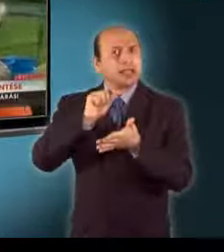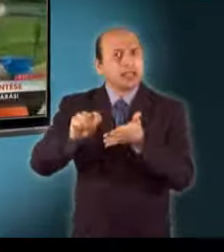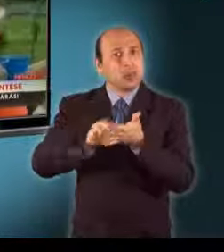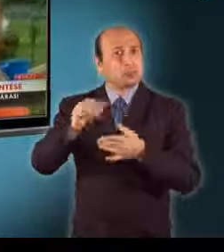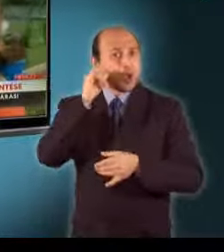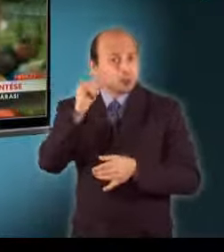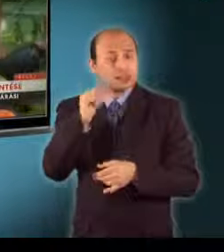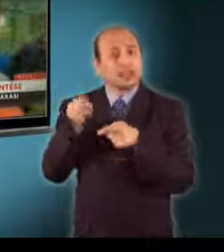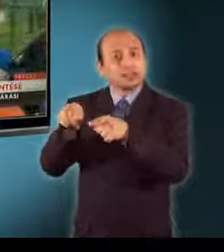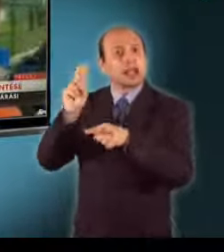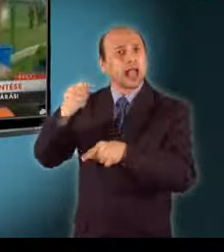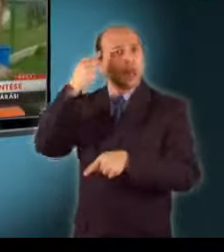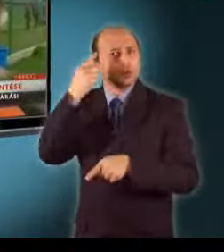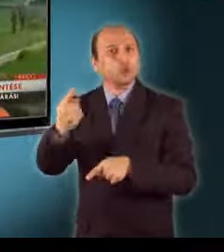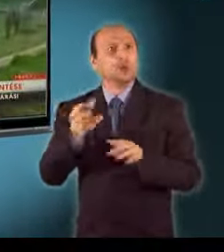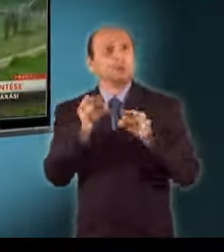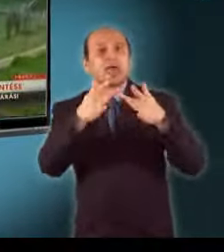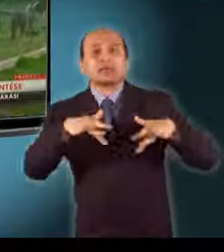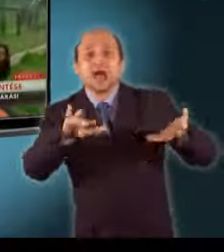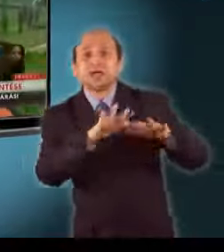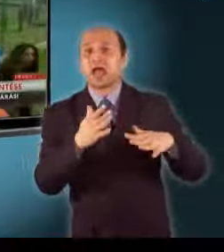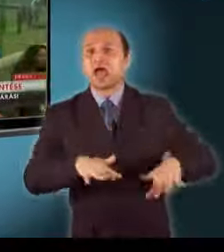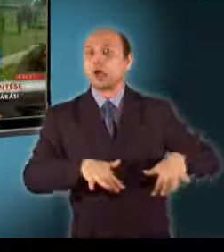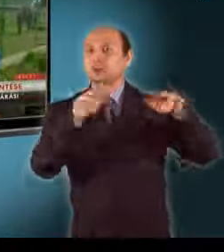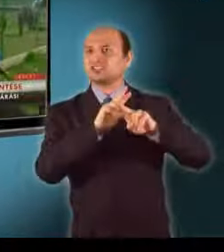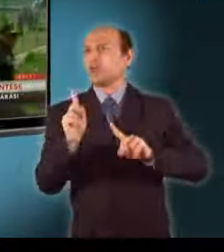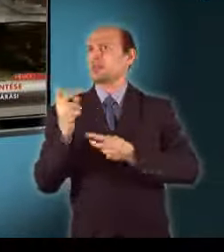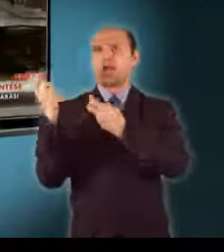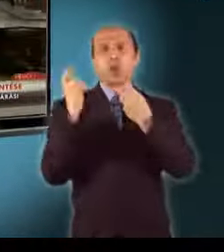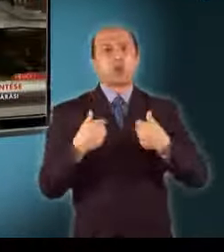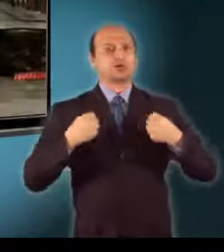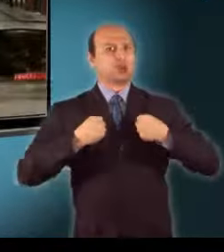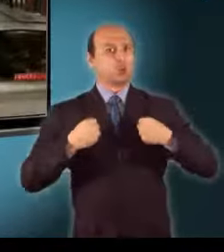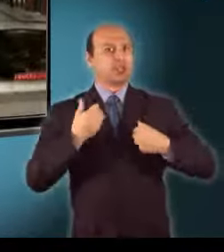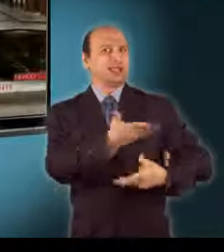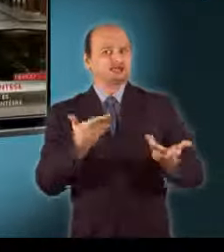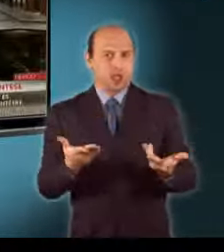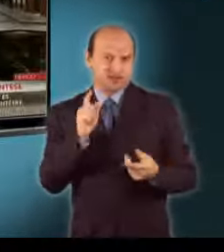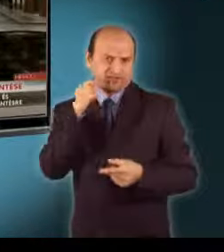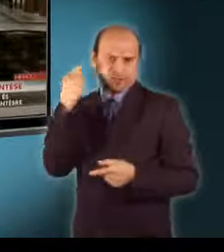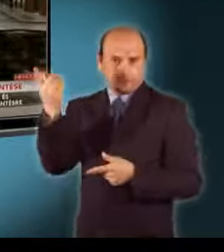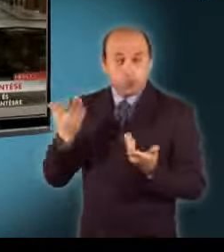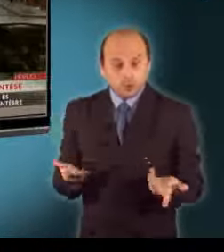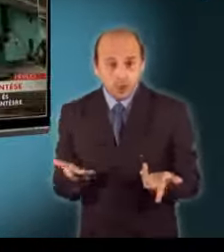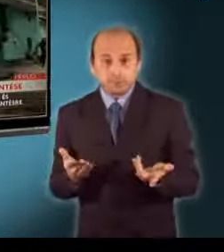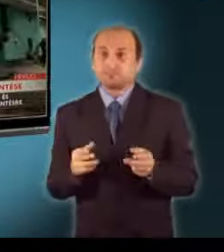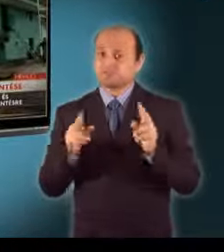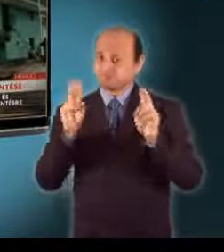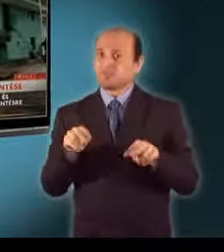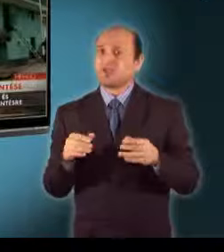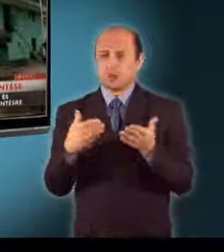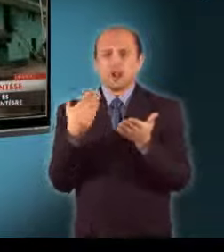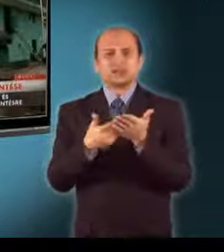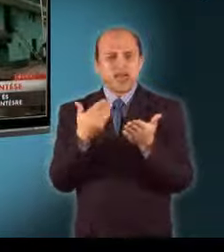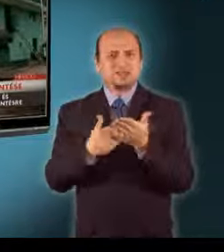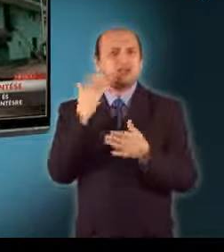utolsó vonattal, hiszen akkor már tartott a záradás, mondja egy mexikói turista. A külföldiek ugyanis azért rekedtek egy faluban,